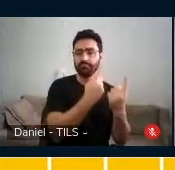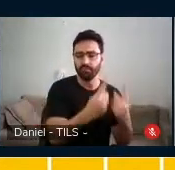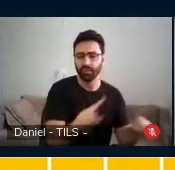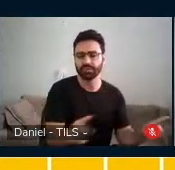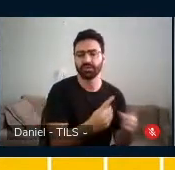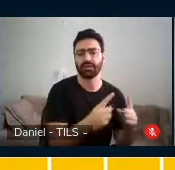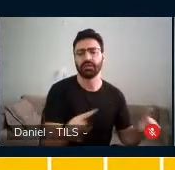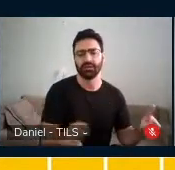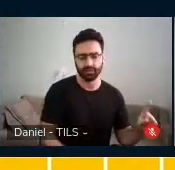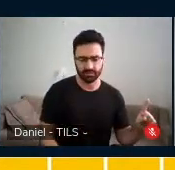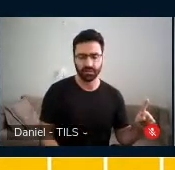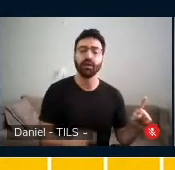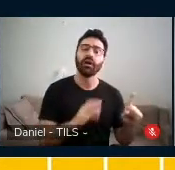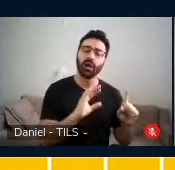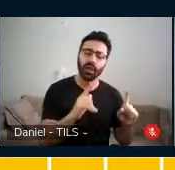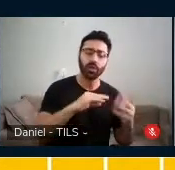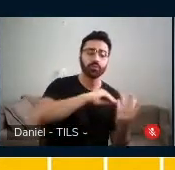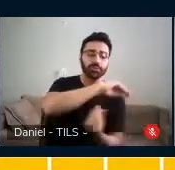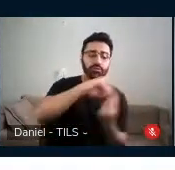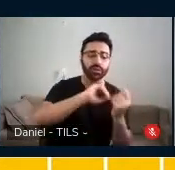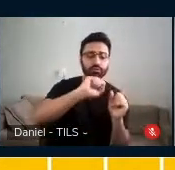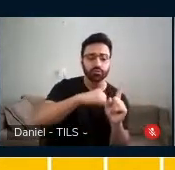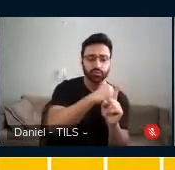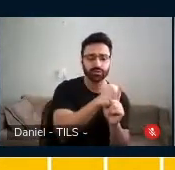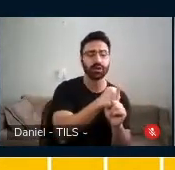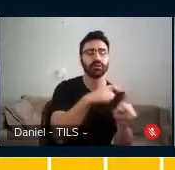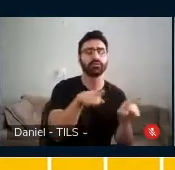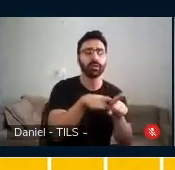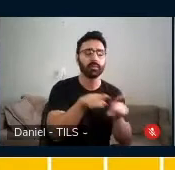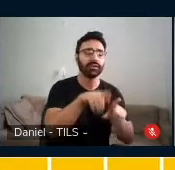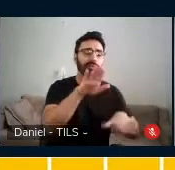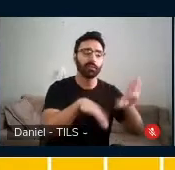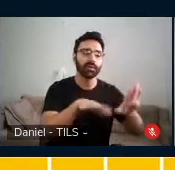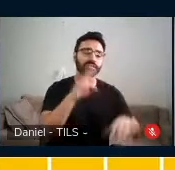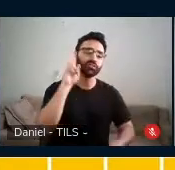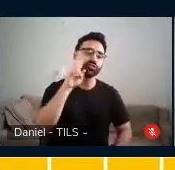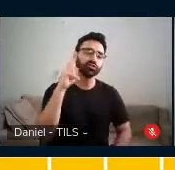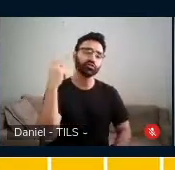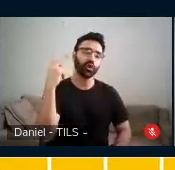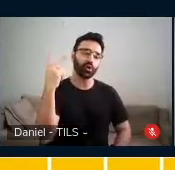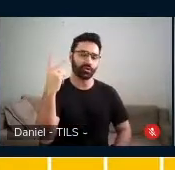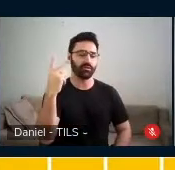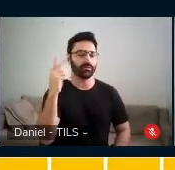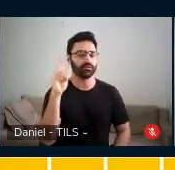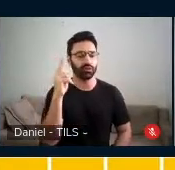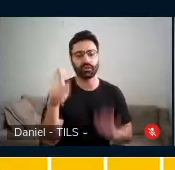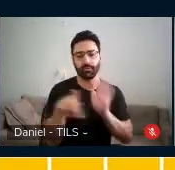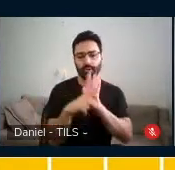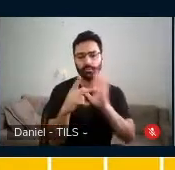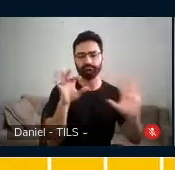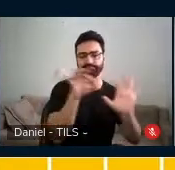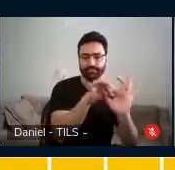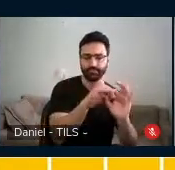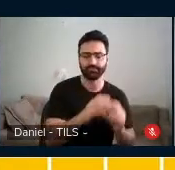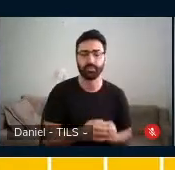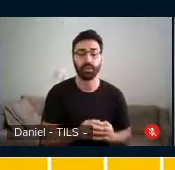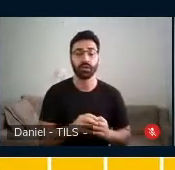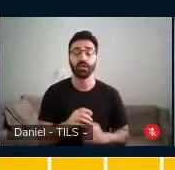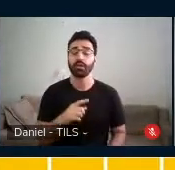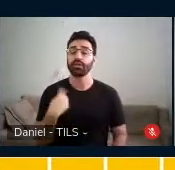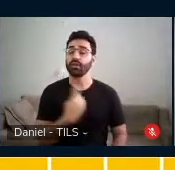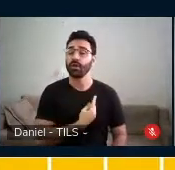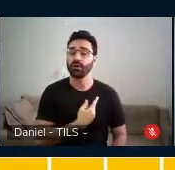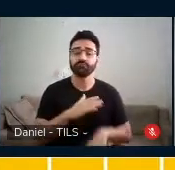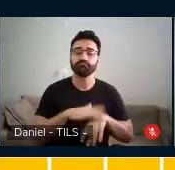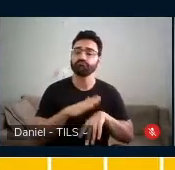mediados social e historicamente de apropriação. Qual o método que a gente usou nessa nossa